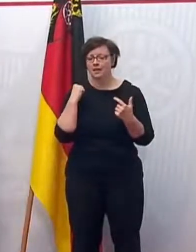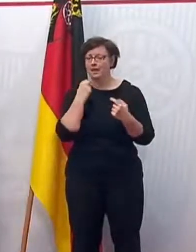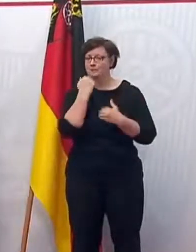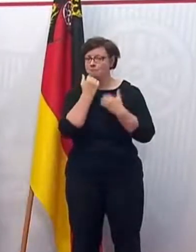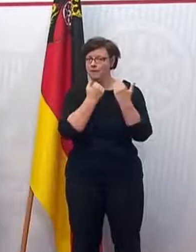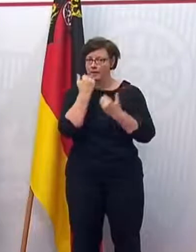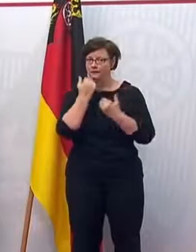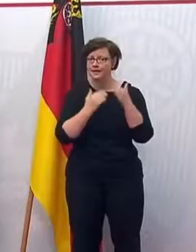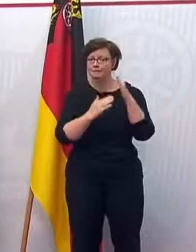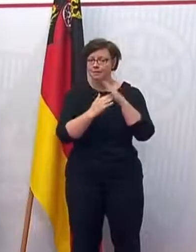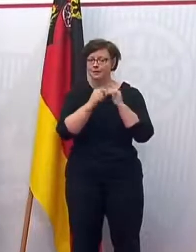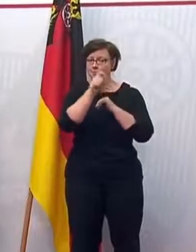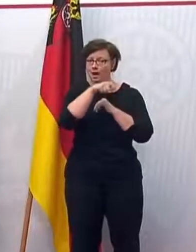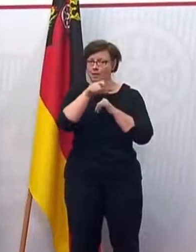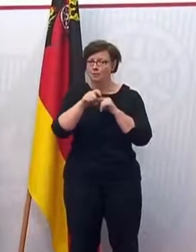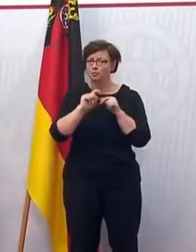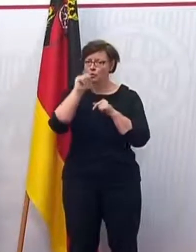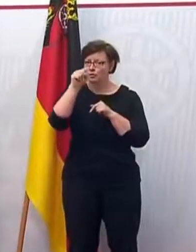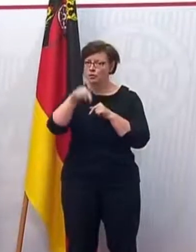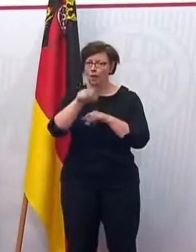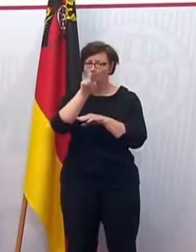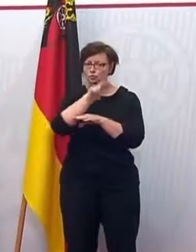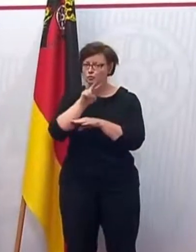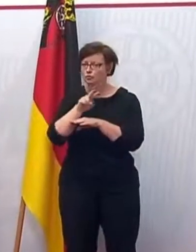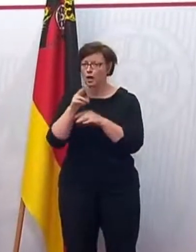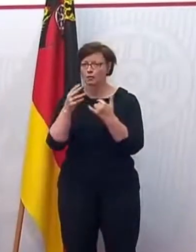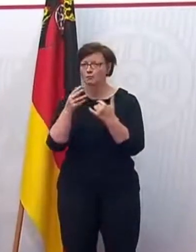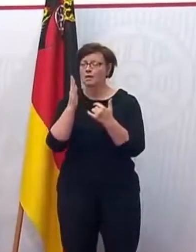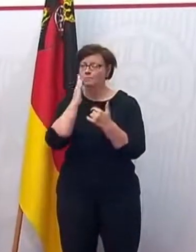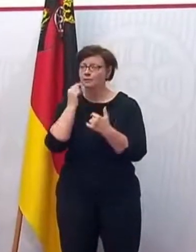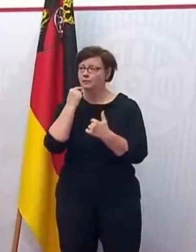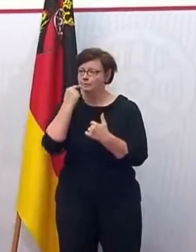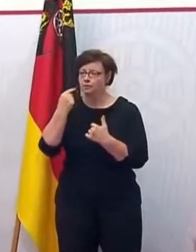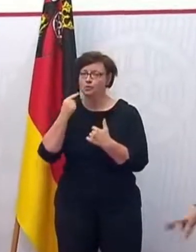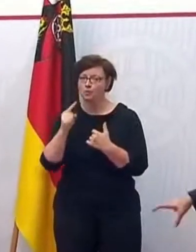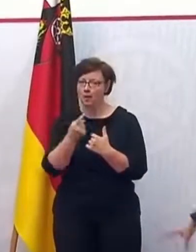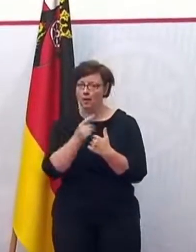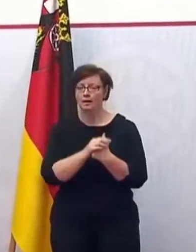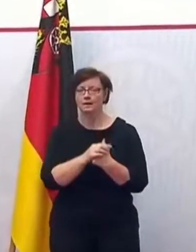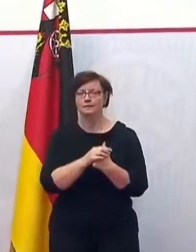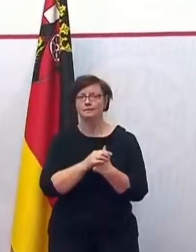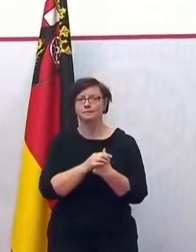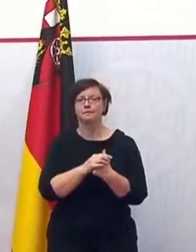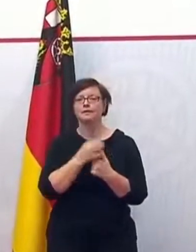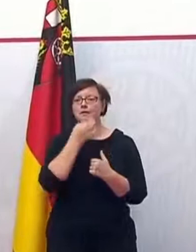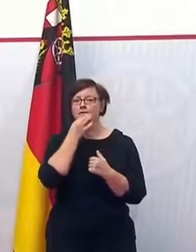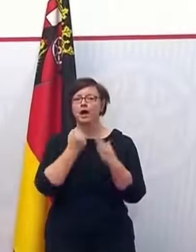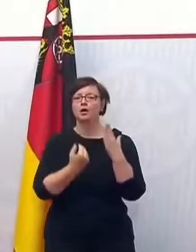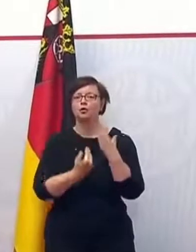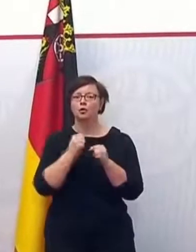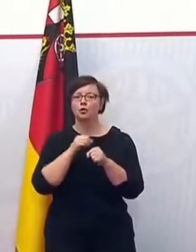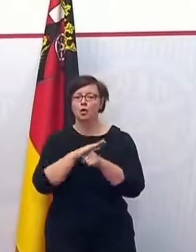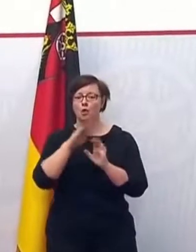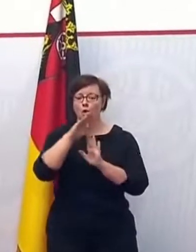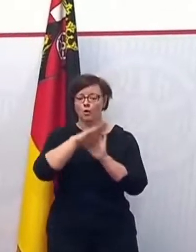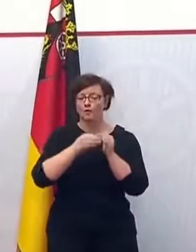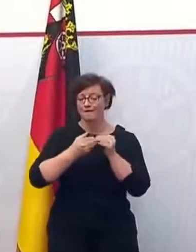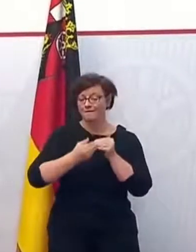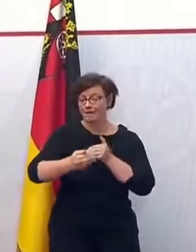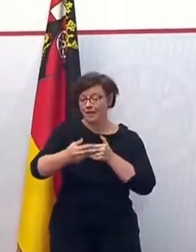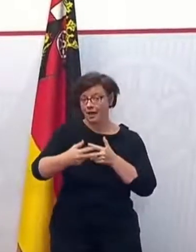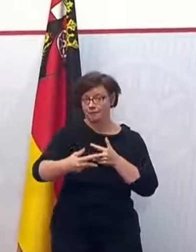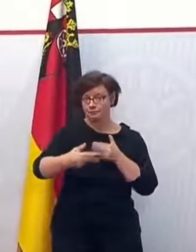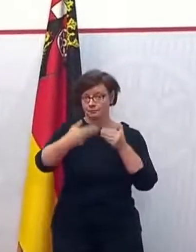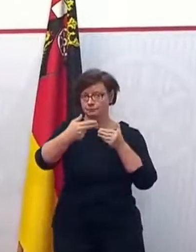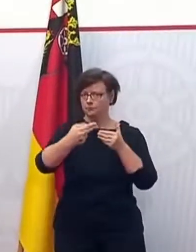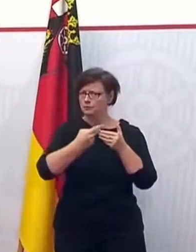andere da was anbieten. Da hätte ich gerne eine Aussage zu. Und dann noch die kurze Frage, wie lange denn die neue Corona-Verordnung jetzt gelten wird? Also sind